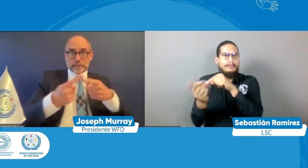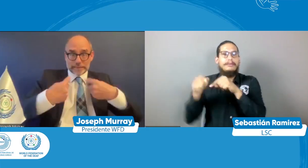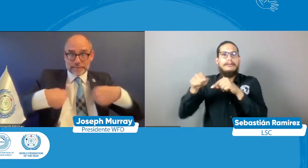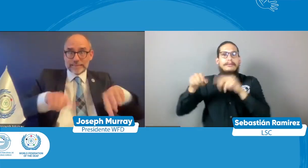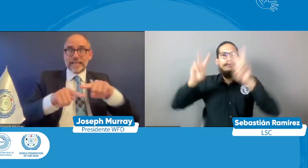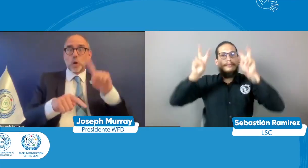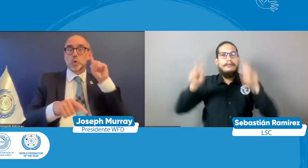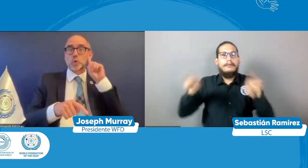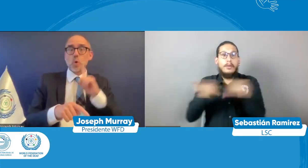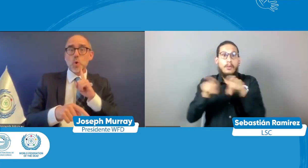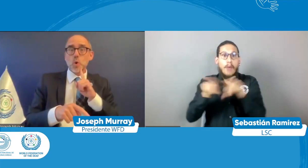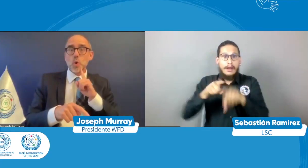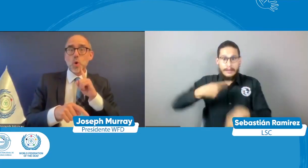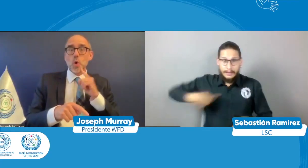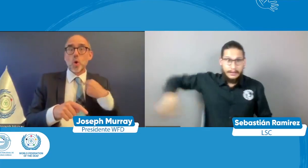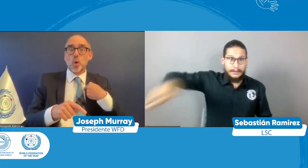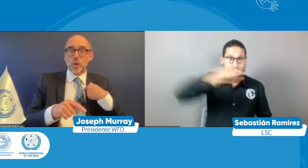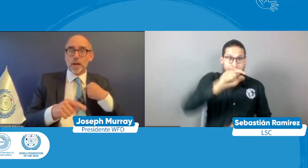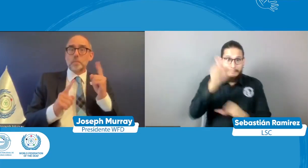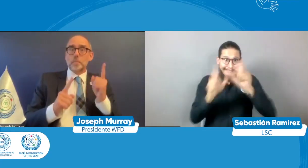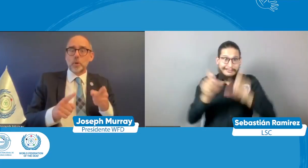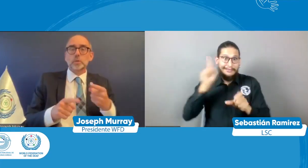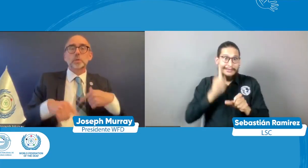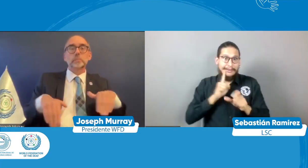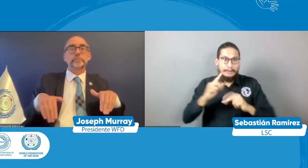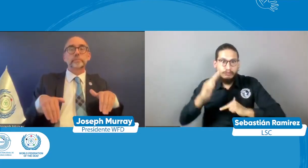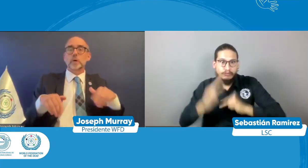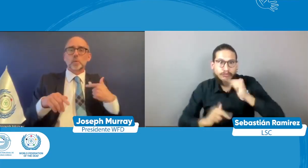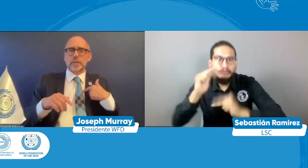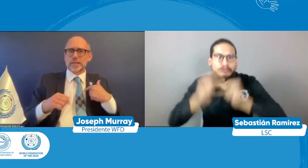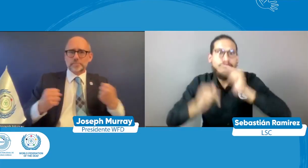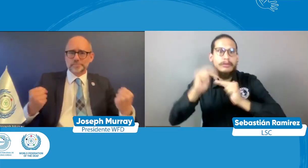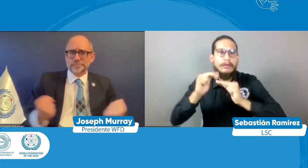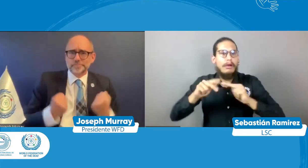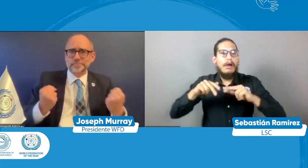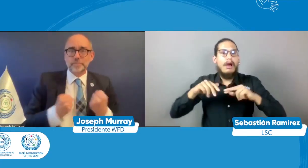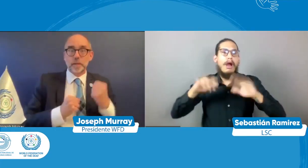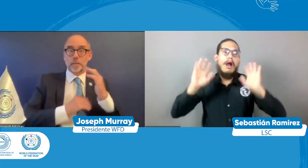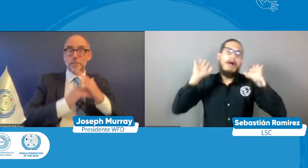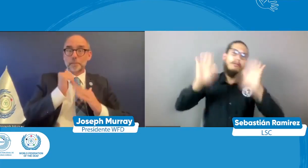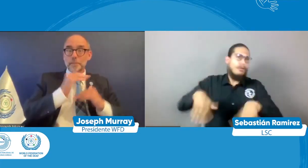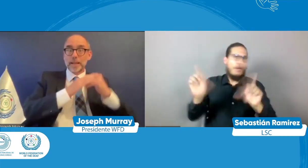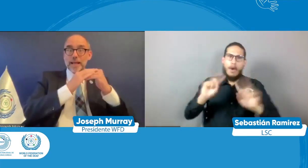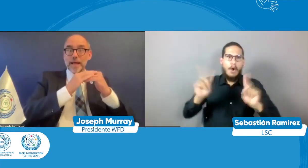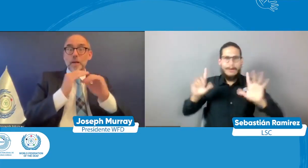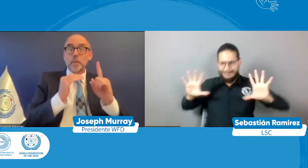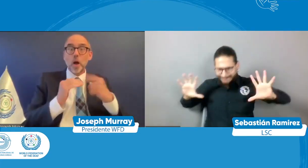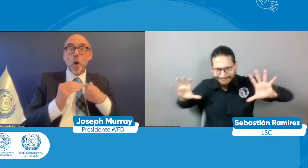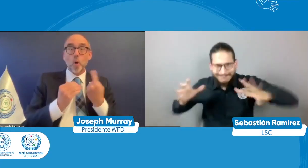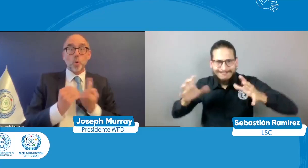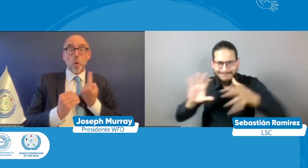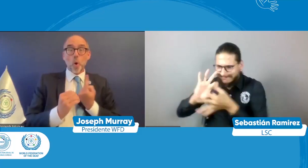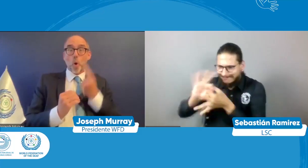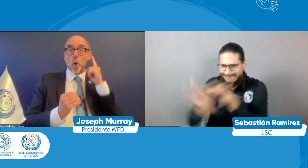entender ese tema de construir nosotros como personas sordas no debemos quedarnos simplemente